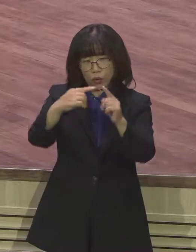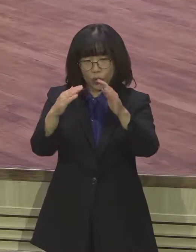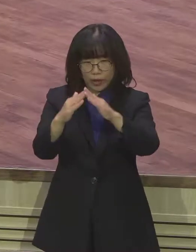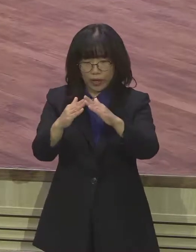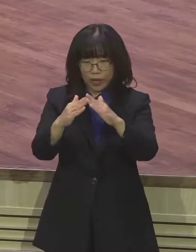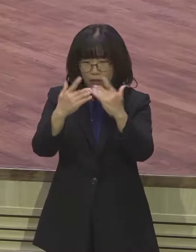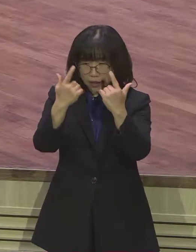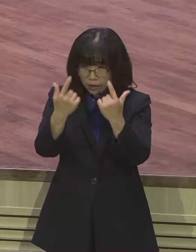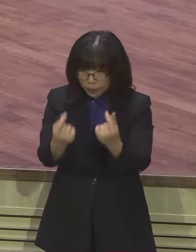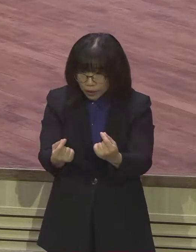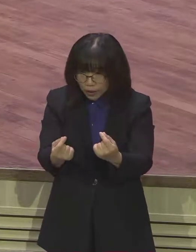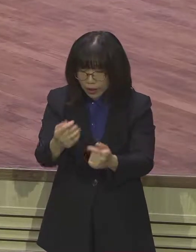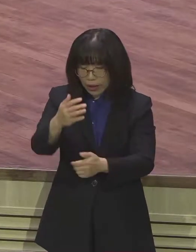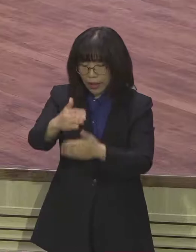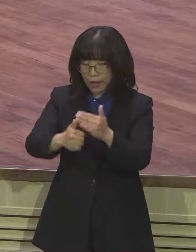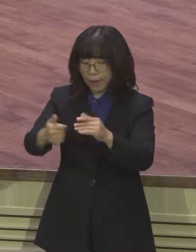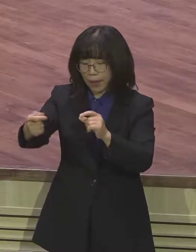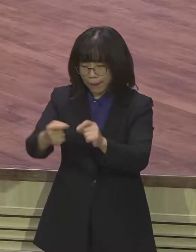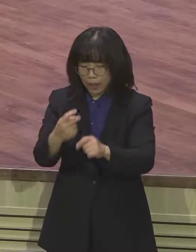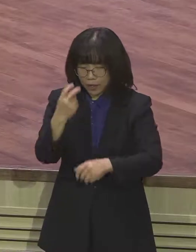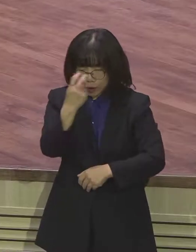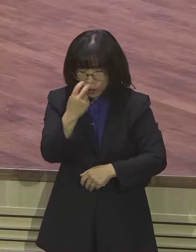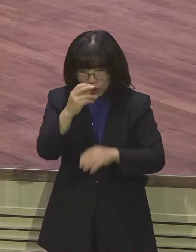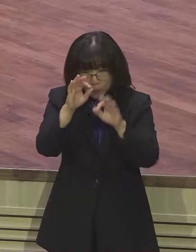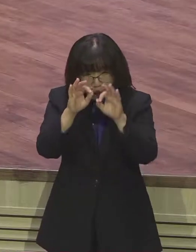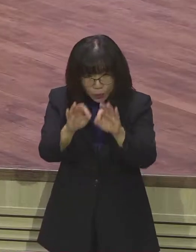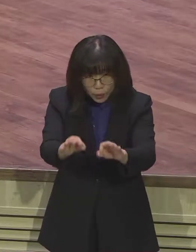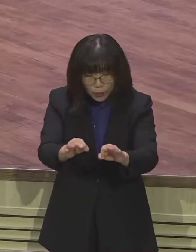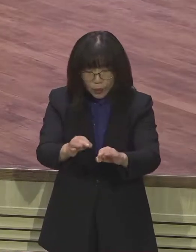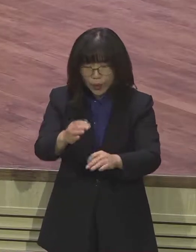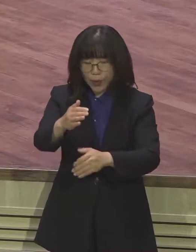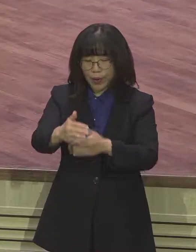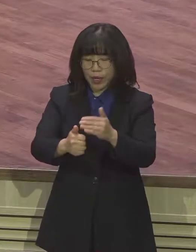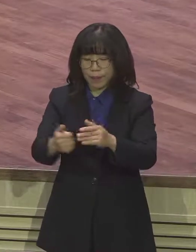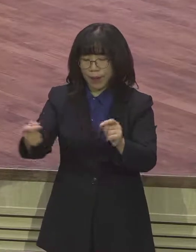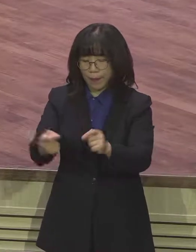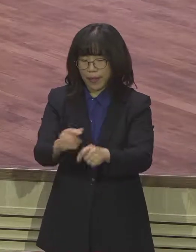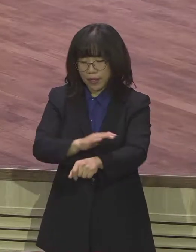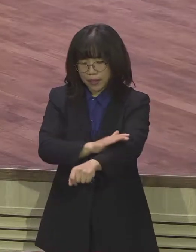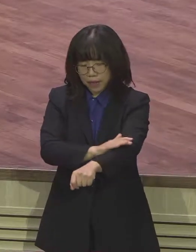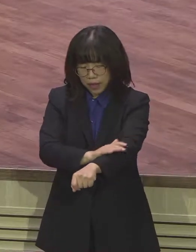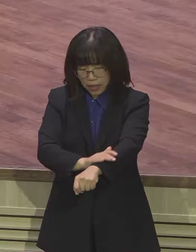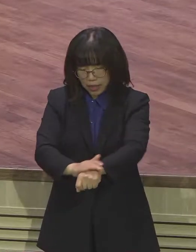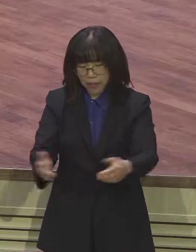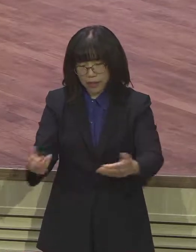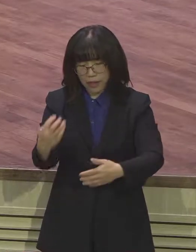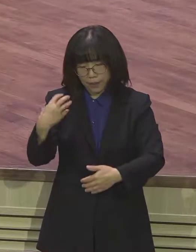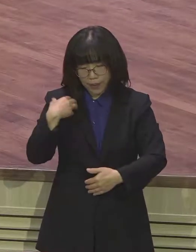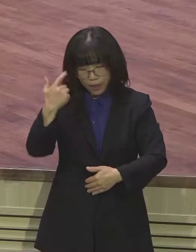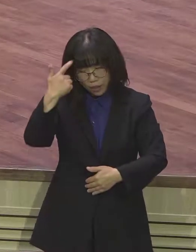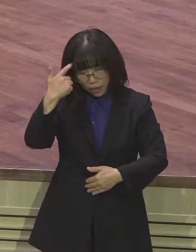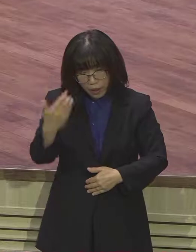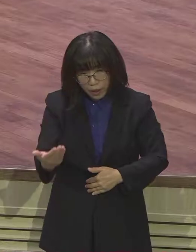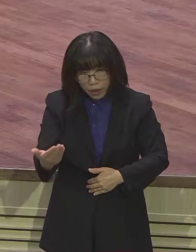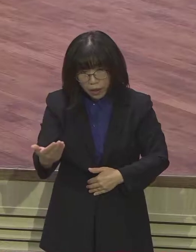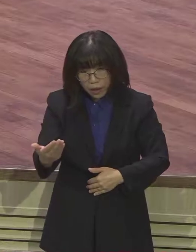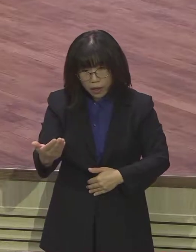다림줄을 내리웠을 때 우리 교회가 제대로 사명을 감당하고 있는지 제대로 올바른 길을 가고 있는지 그 기준은요 바로 그